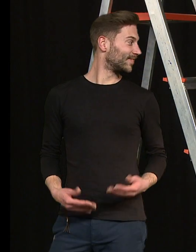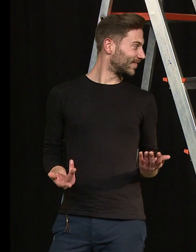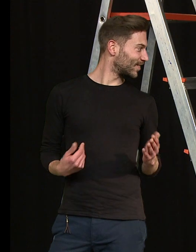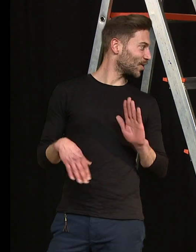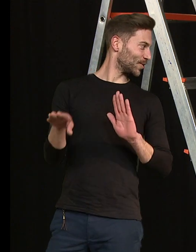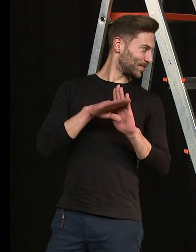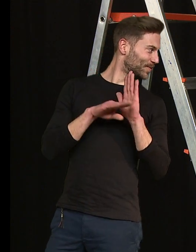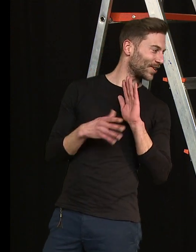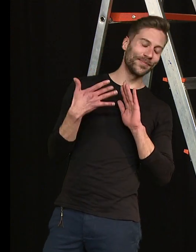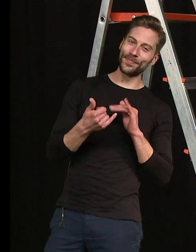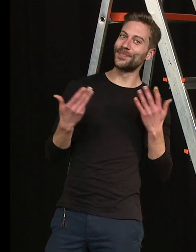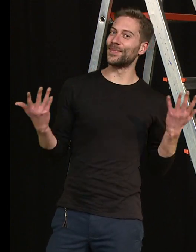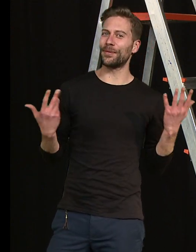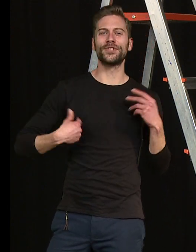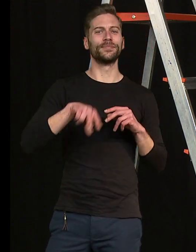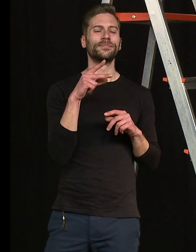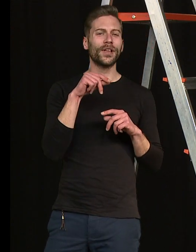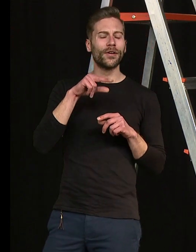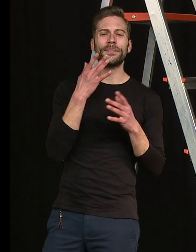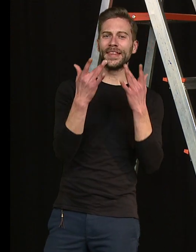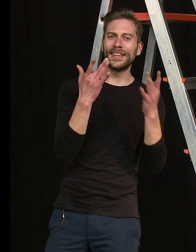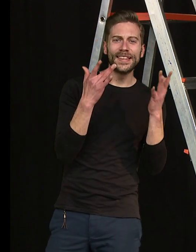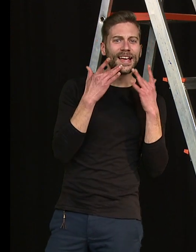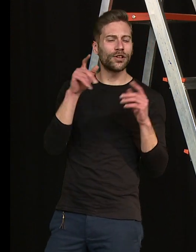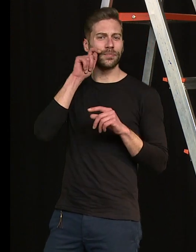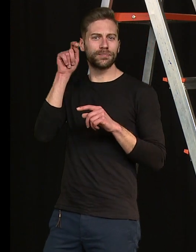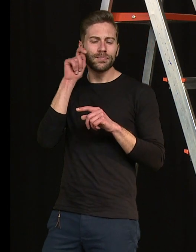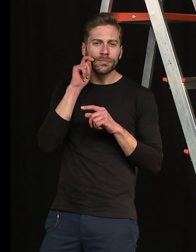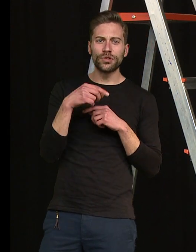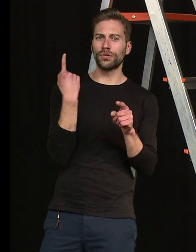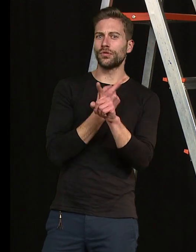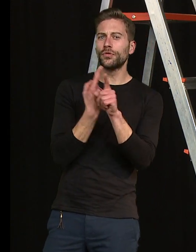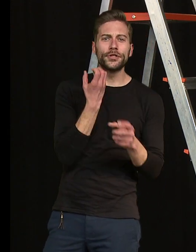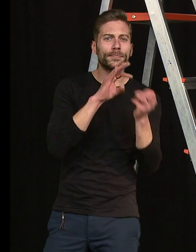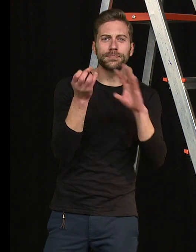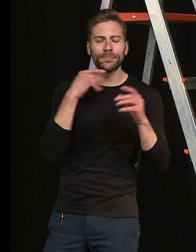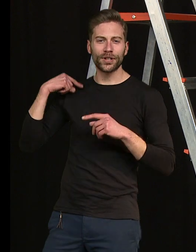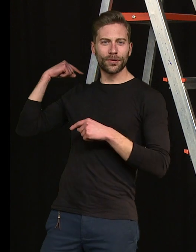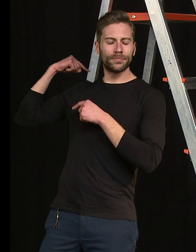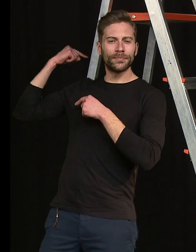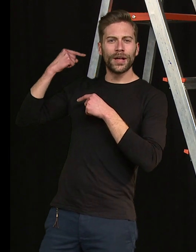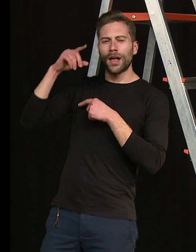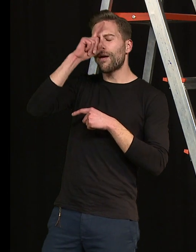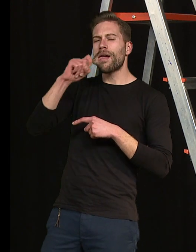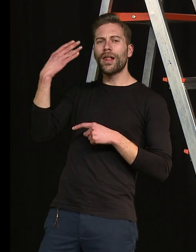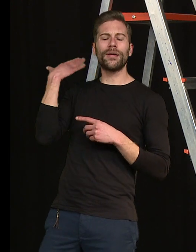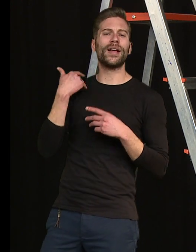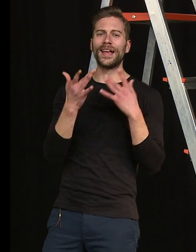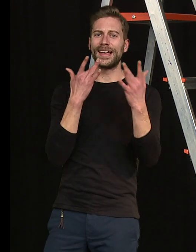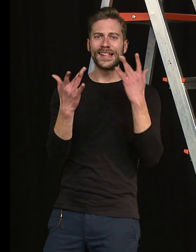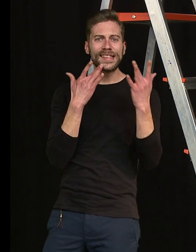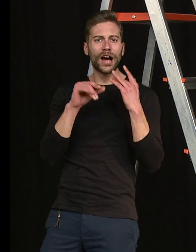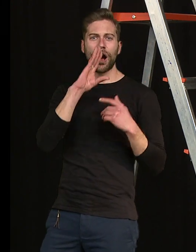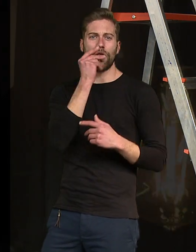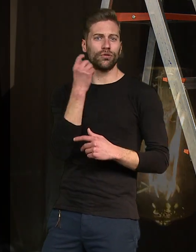No próximo programa, visitamos o Museu de Perdidos e Achatos, um espetáculo dos finalistas do curso de Teatro e